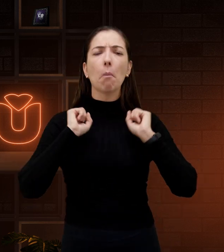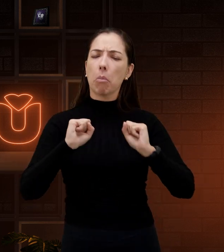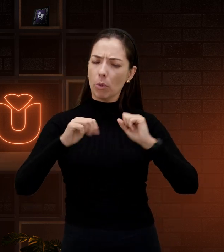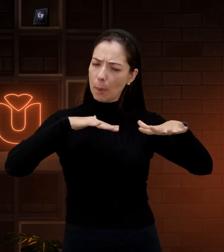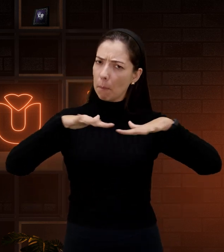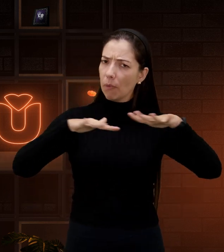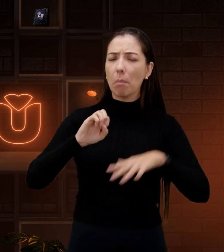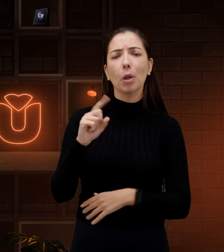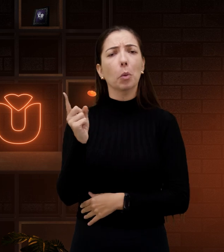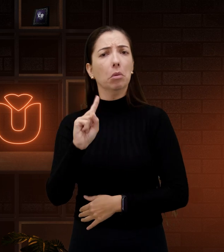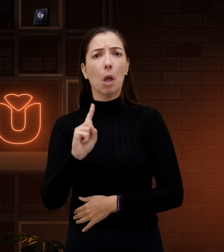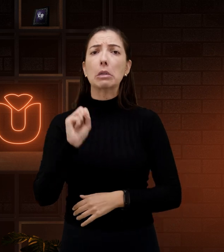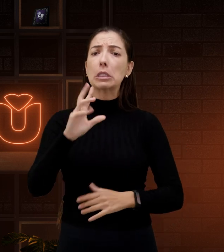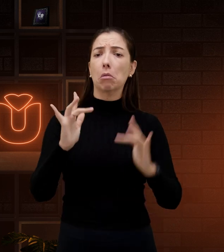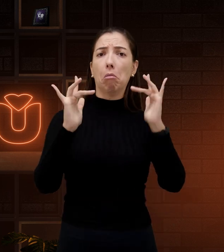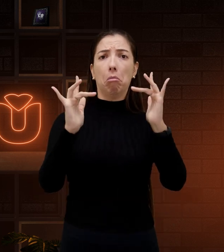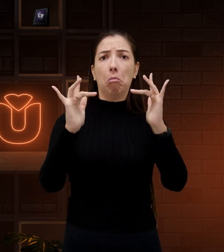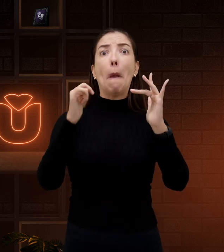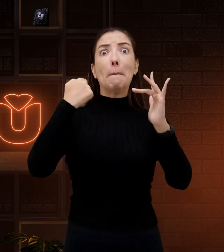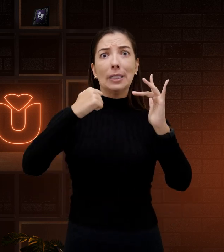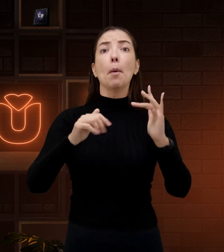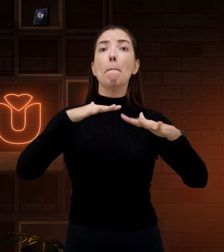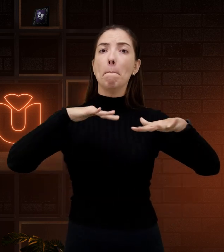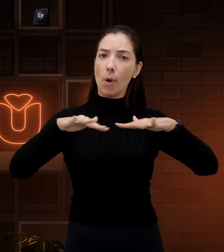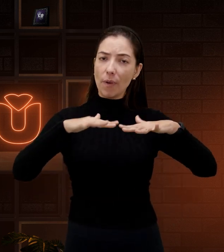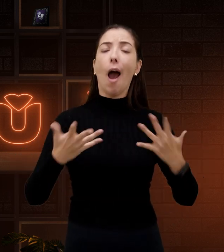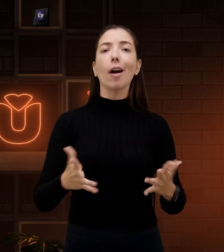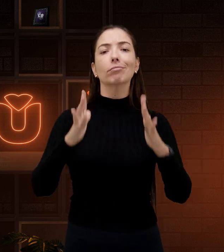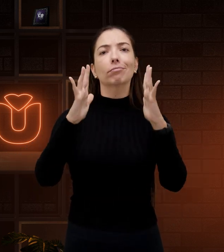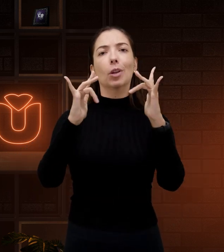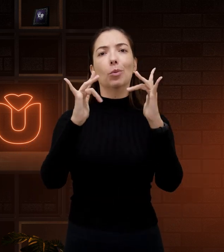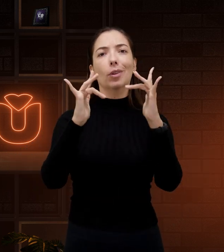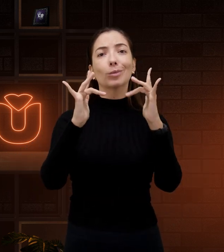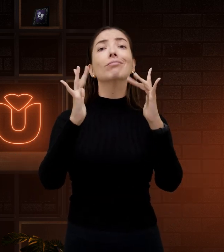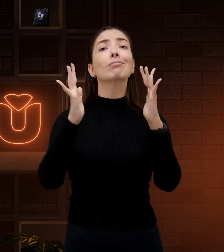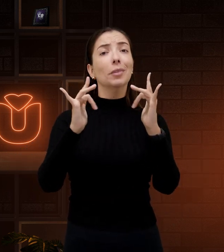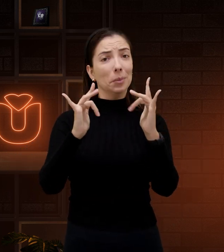Tem algumas configurações que precisam ter o movimento para sinalizar. Como o namorado, por exemplo.